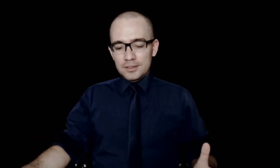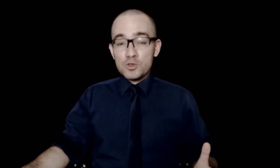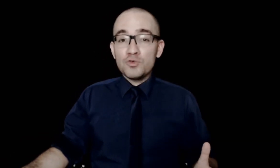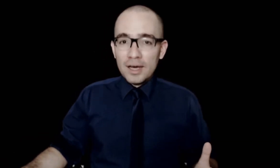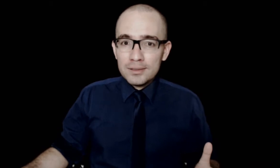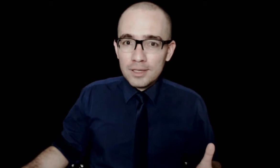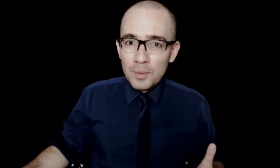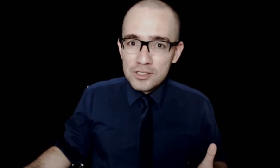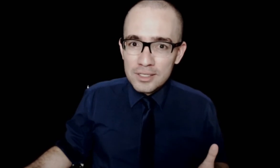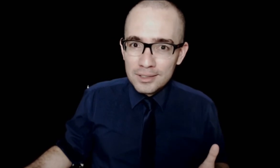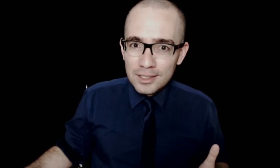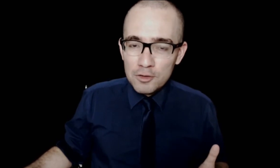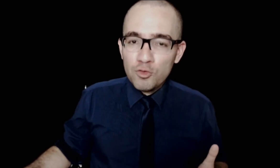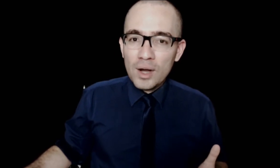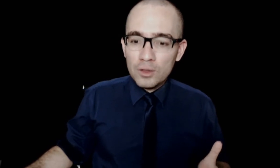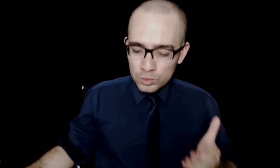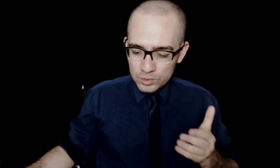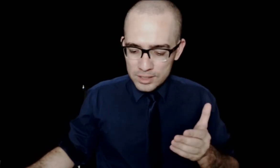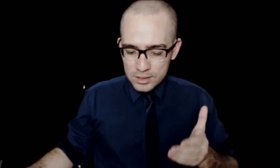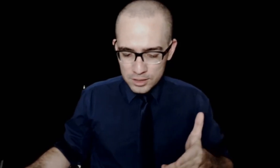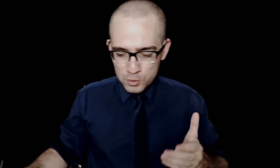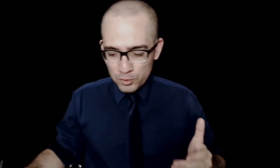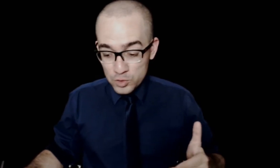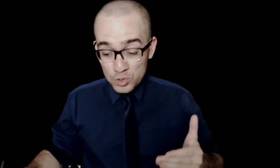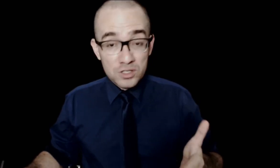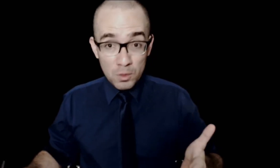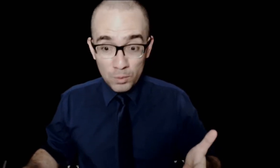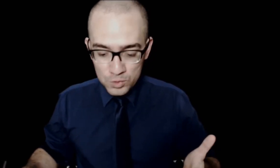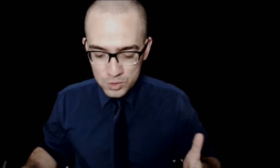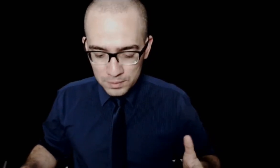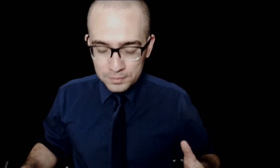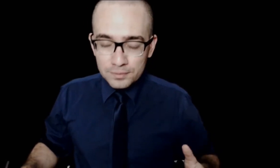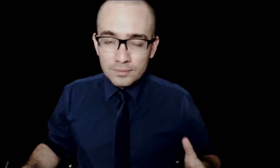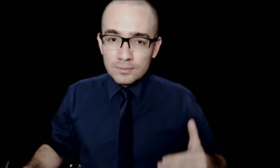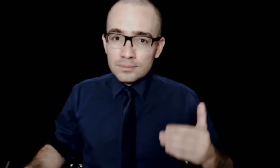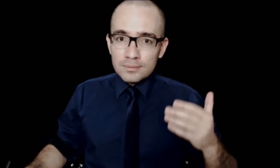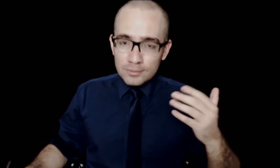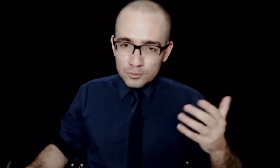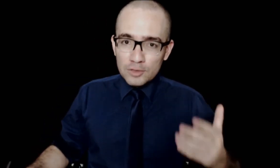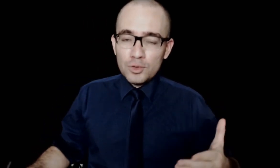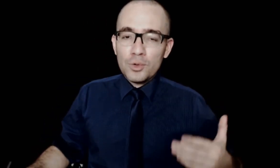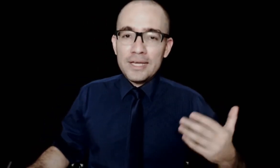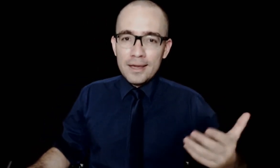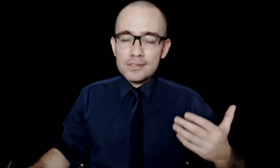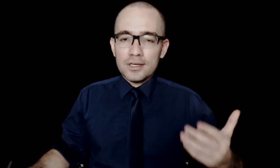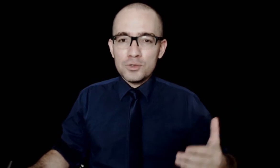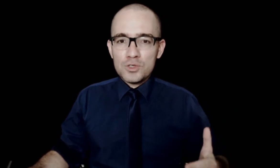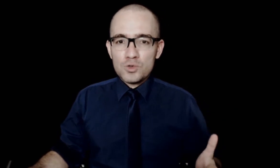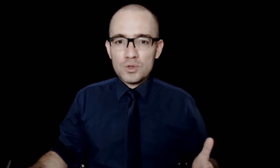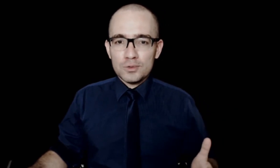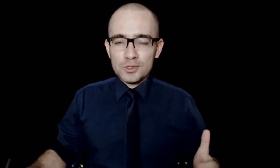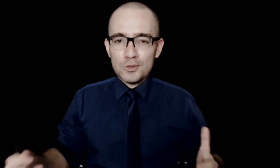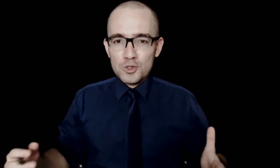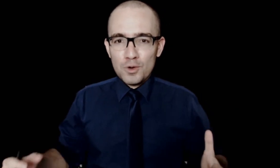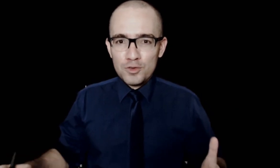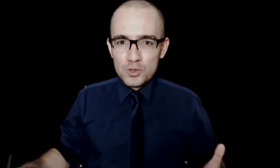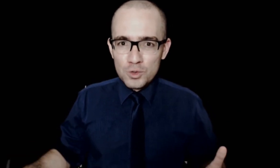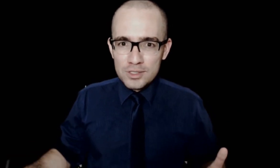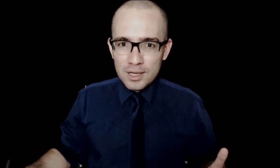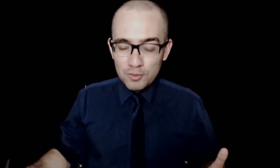Isso vai... É uma dica, né? Quem for aluno desses professores que são bons, por favor, oriente aí os seus professores a